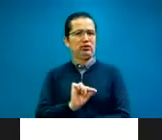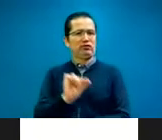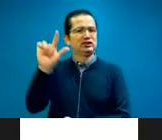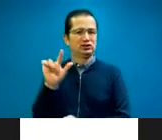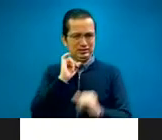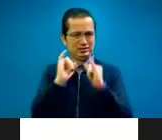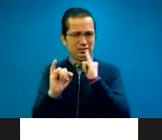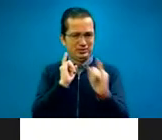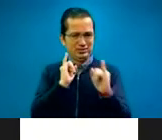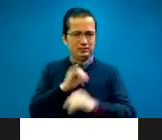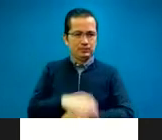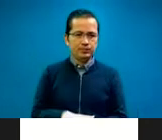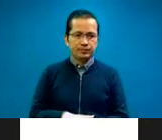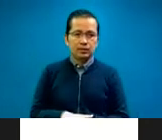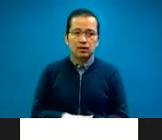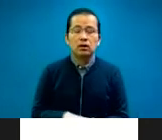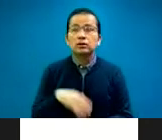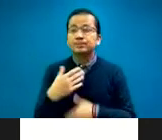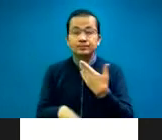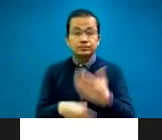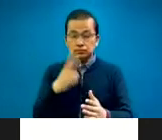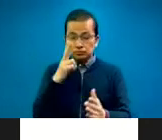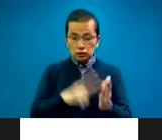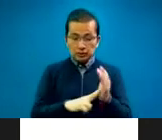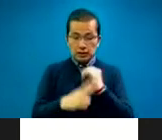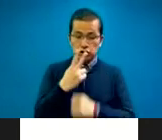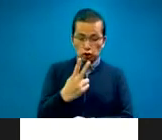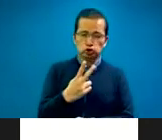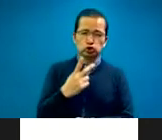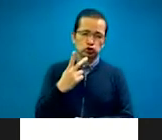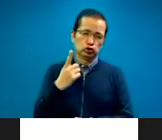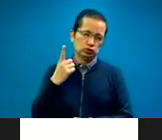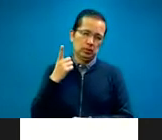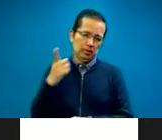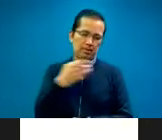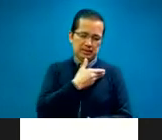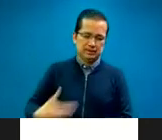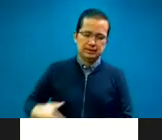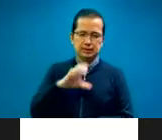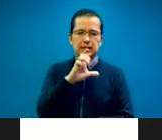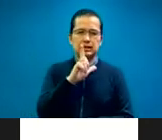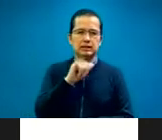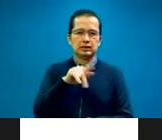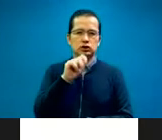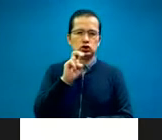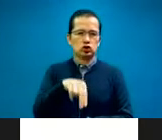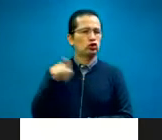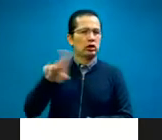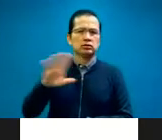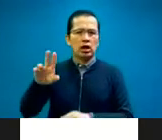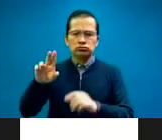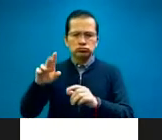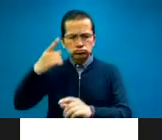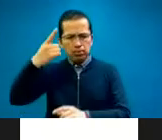2002 el presidente Bill Clinton firmó una orden ejecutiva en donde él